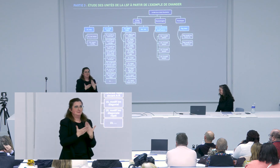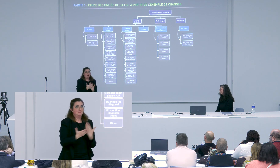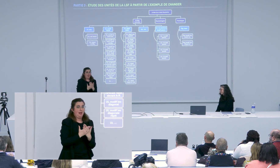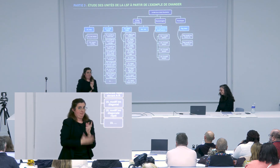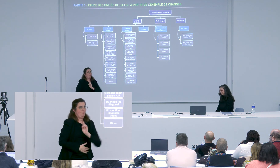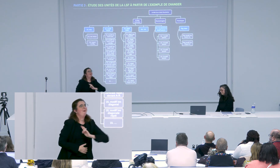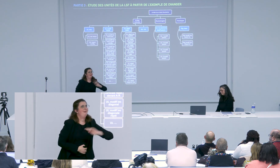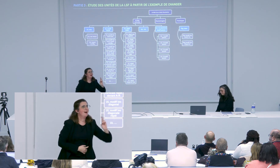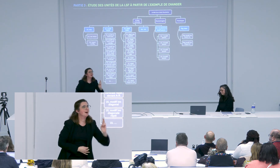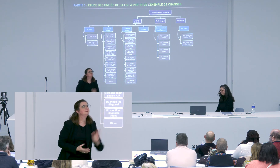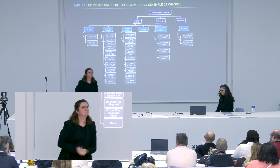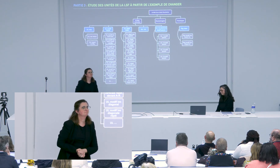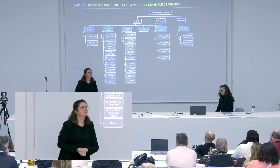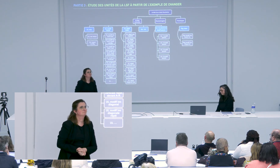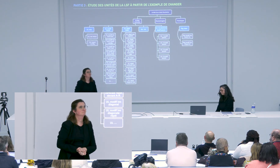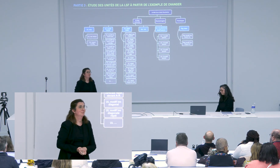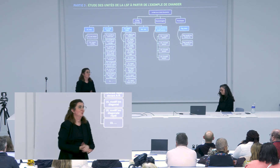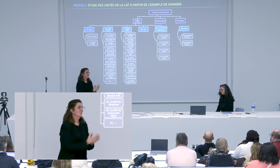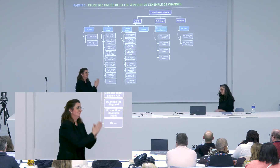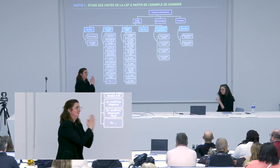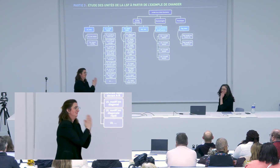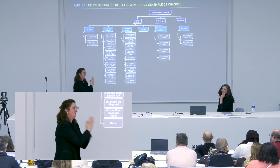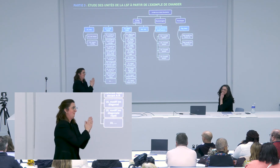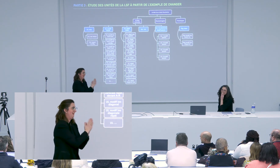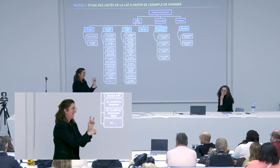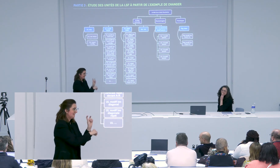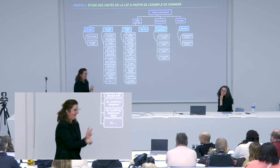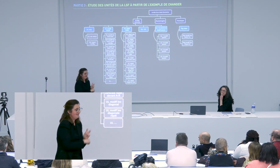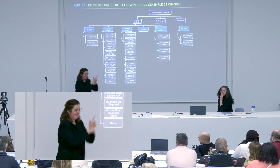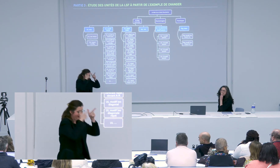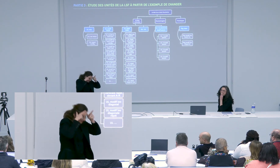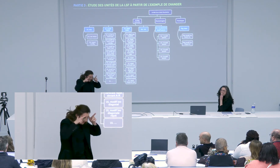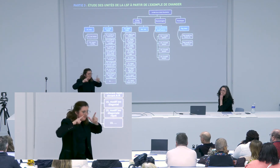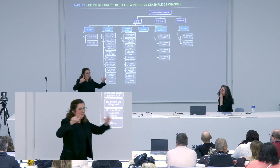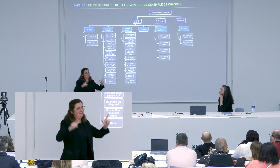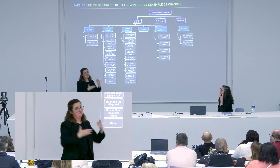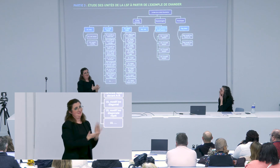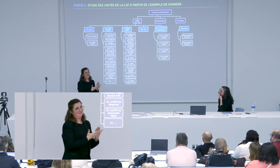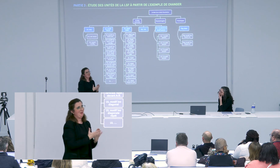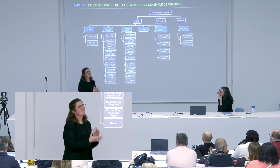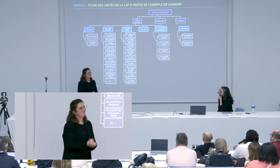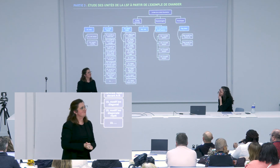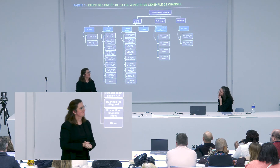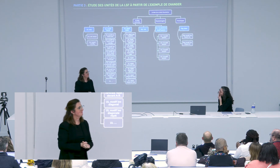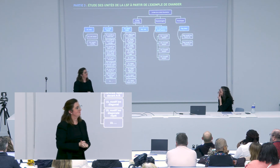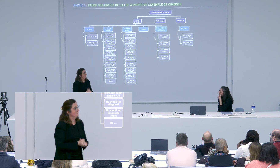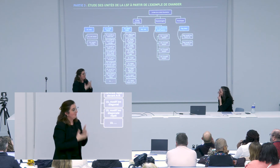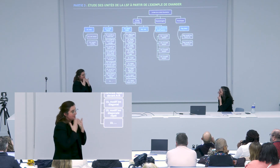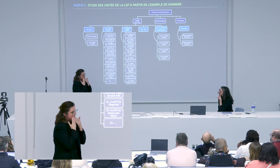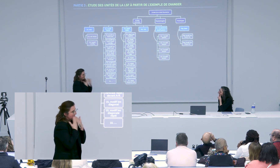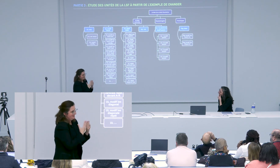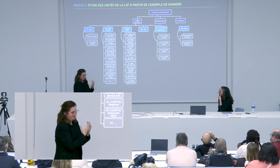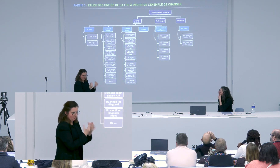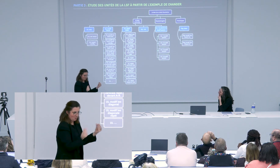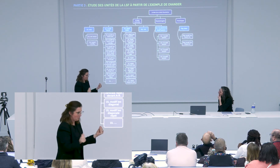mais tu as un esprit libre tu as un esprit libre et ça c'est très rare donc c'est pour ça que je te remercie pour ça et je t'en supplie